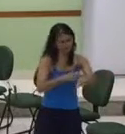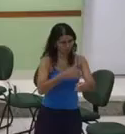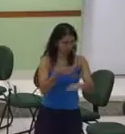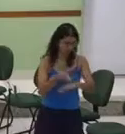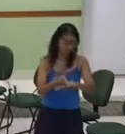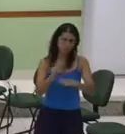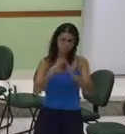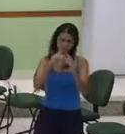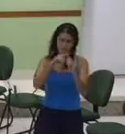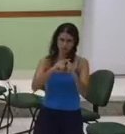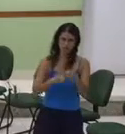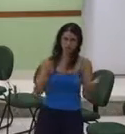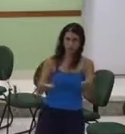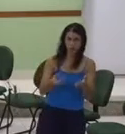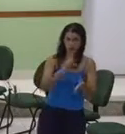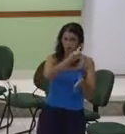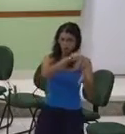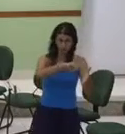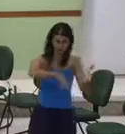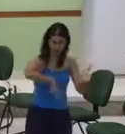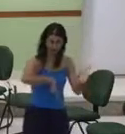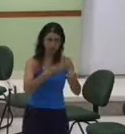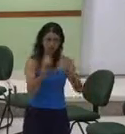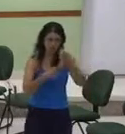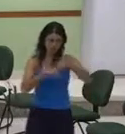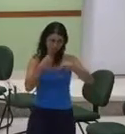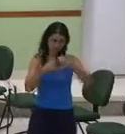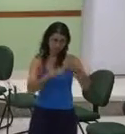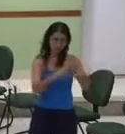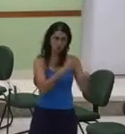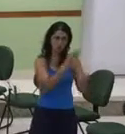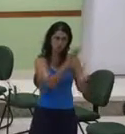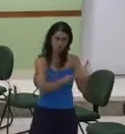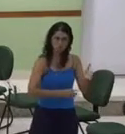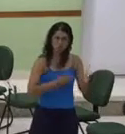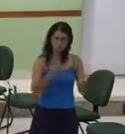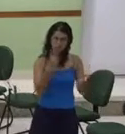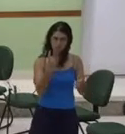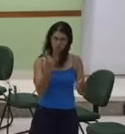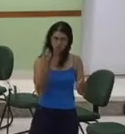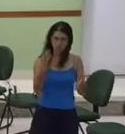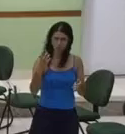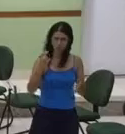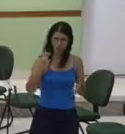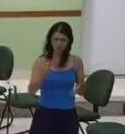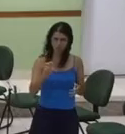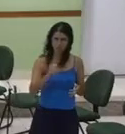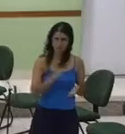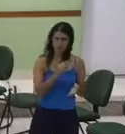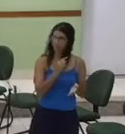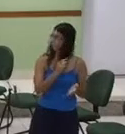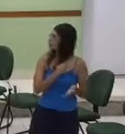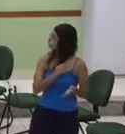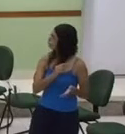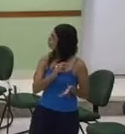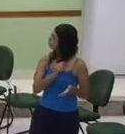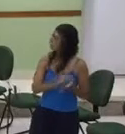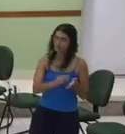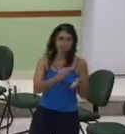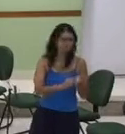está em Salmo 145 de 1 a 8 está dividido ali entre dirigente, homens,